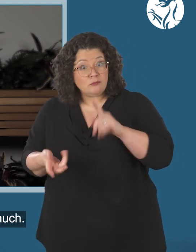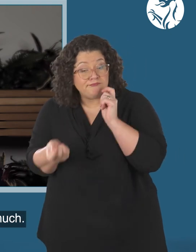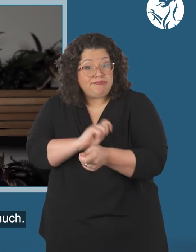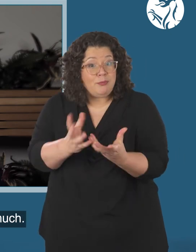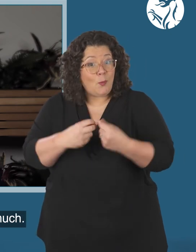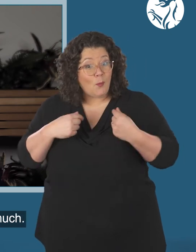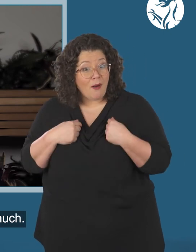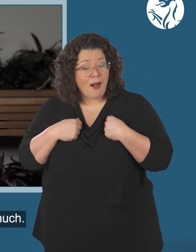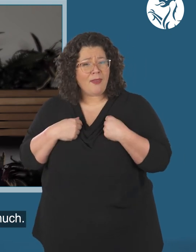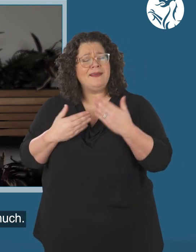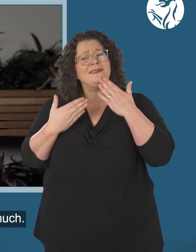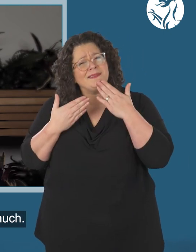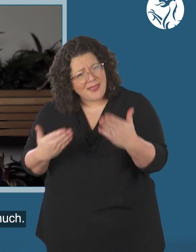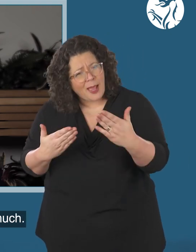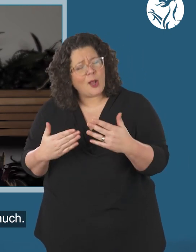Diolch yn fawr iawn.